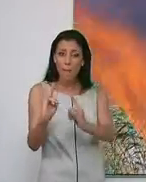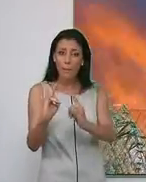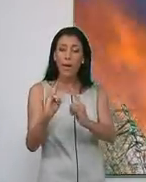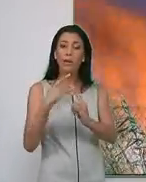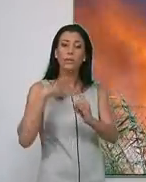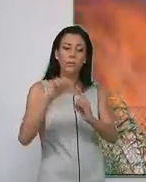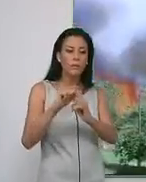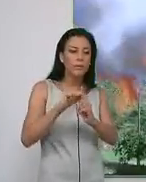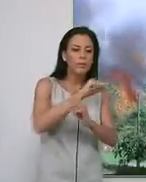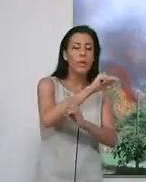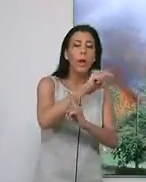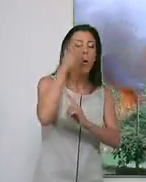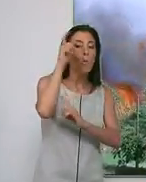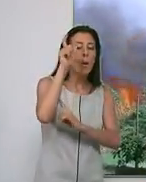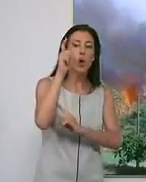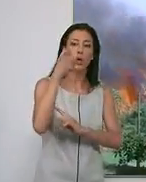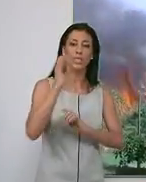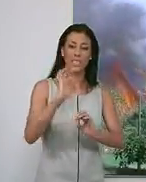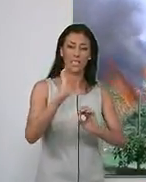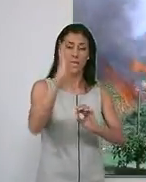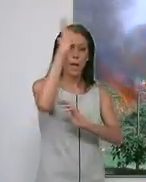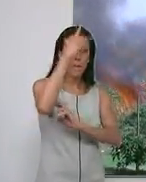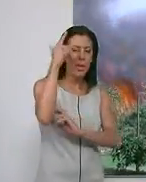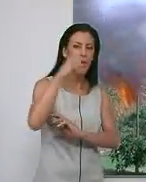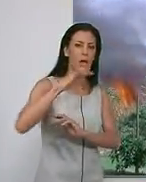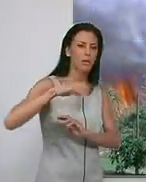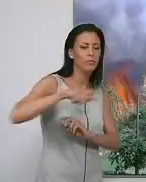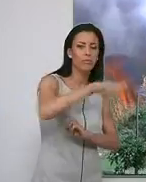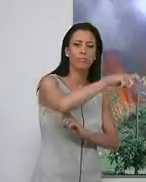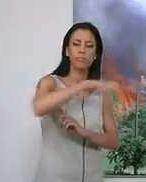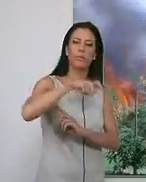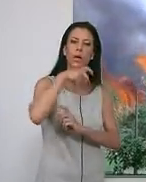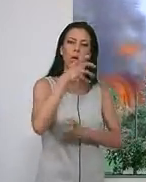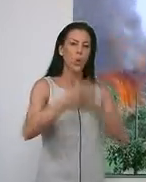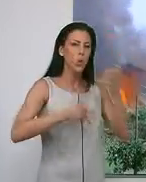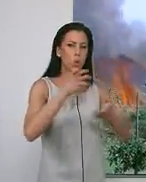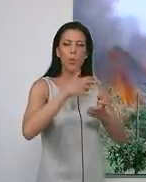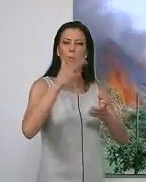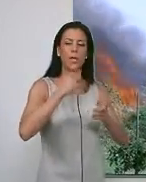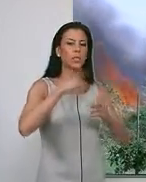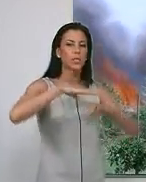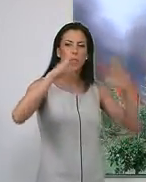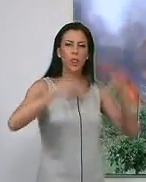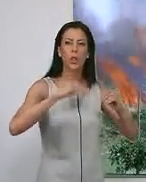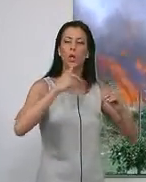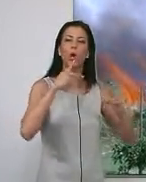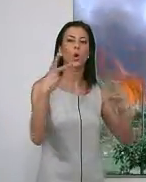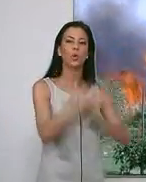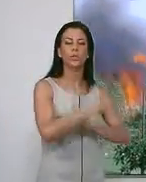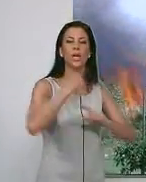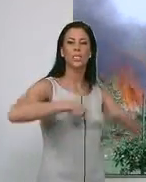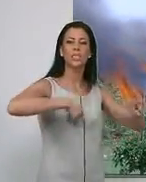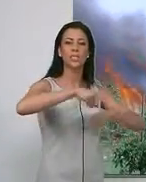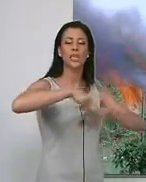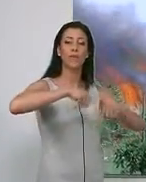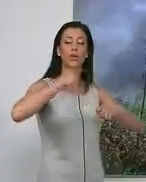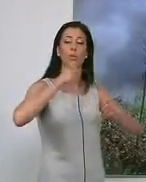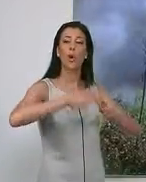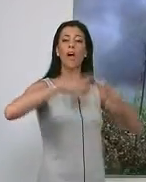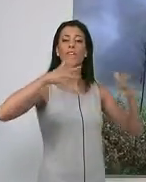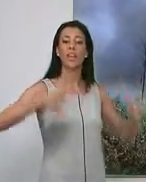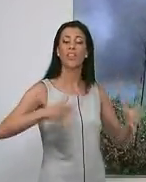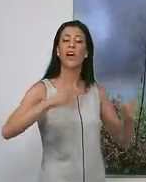Parque de los Pueblos de América. La concentración y humo y las labores de extinción obligaron a cortar el tráfico en la avenida de la